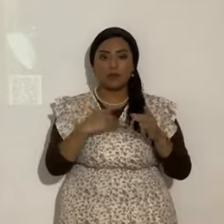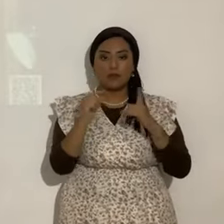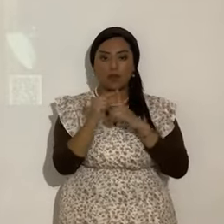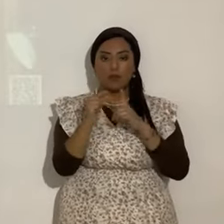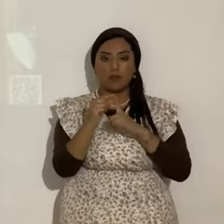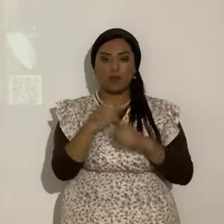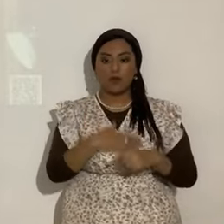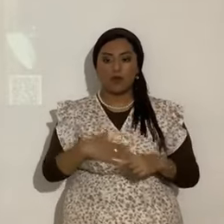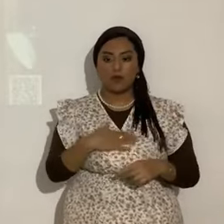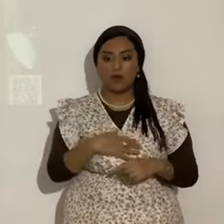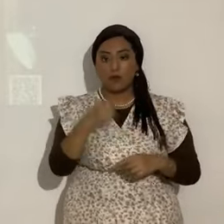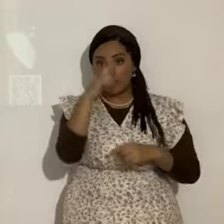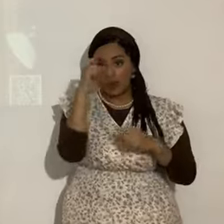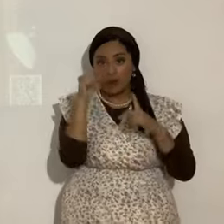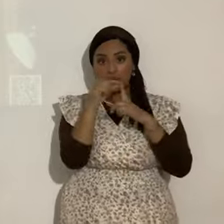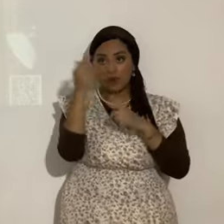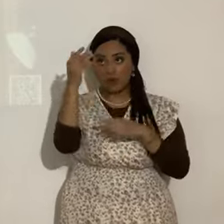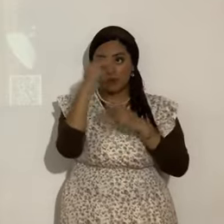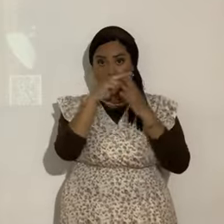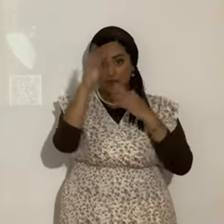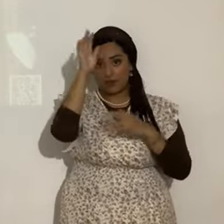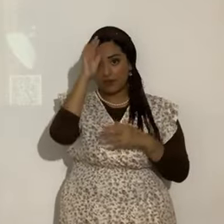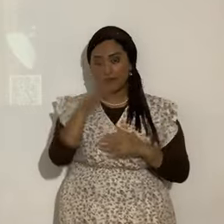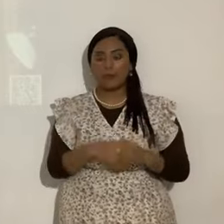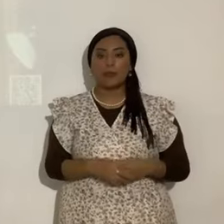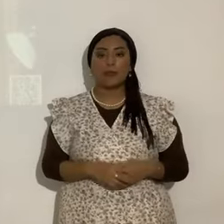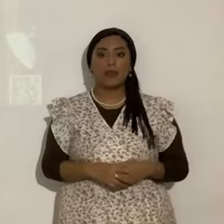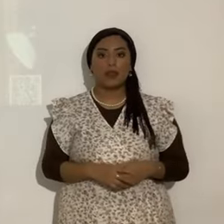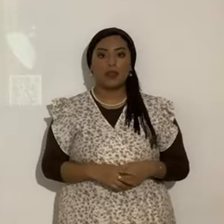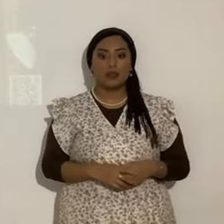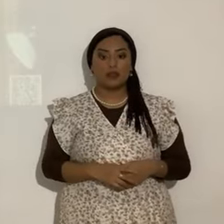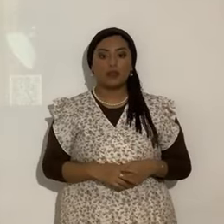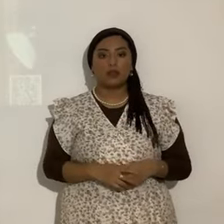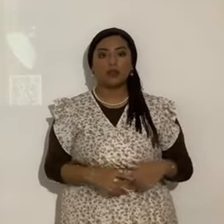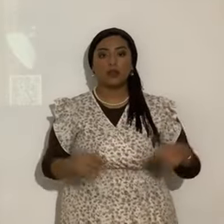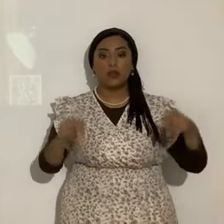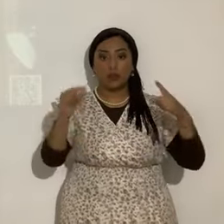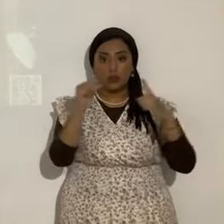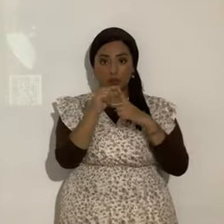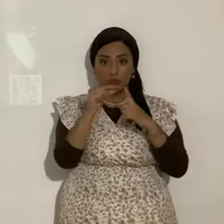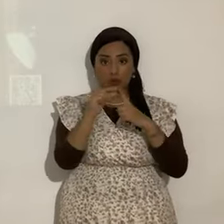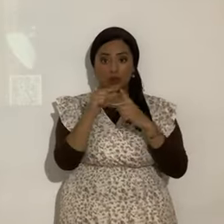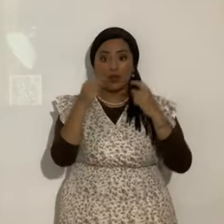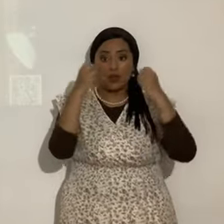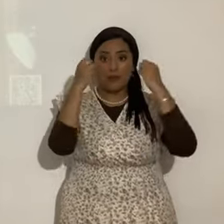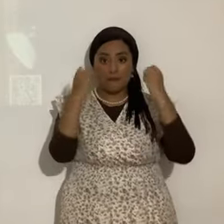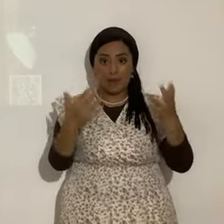favor. Porque es la palabra del Eterno más bien. Las palabras de que muchos creyeron en él.